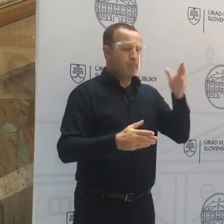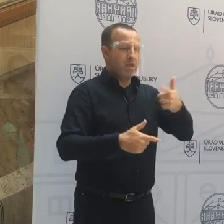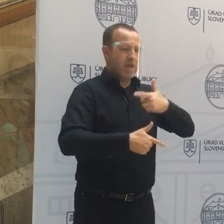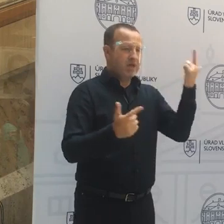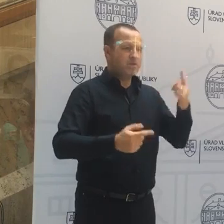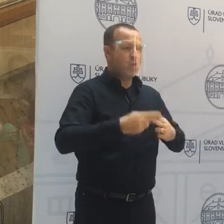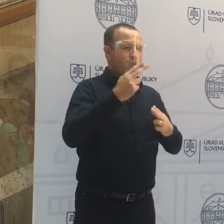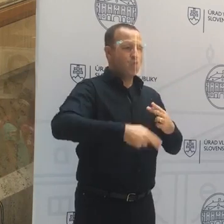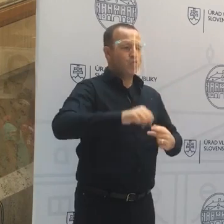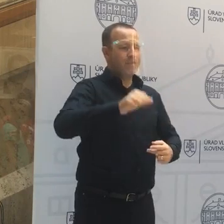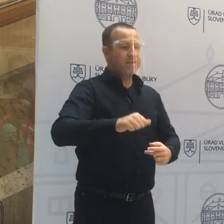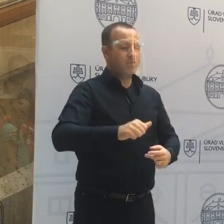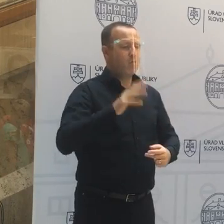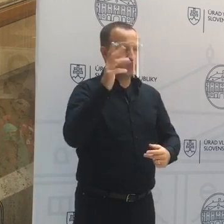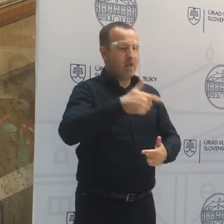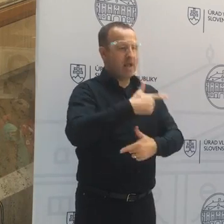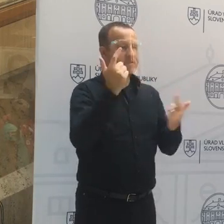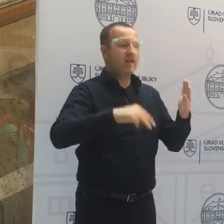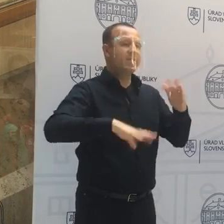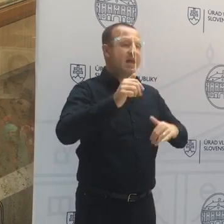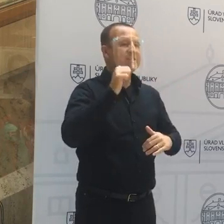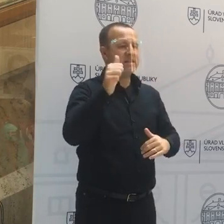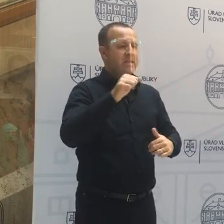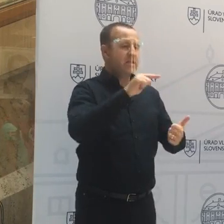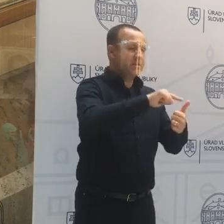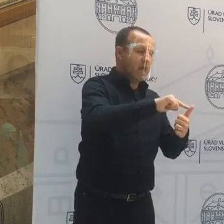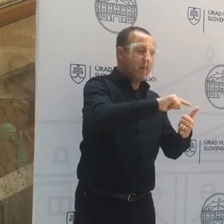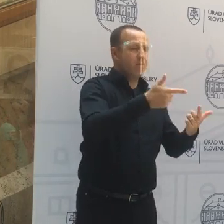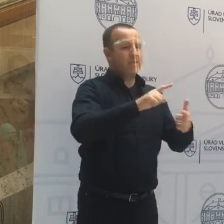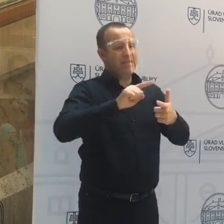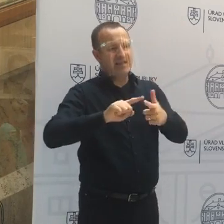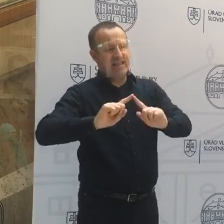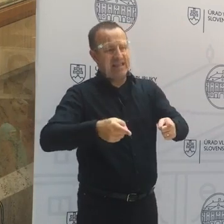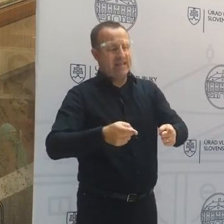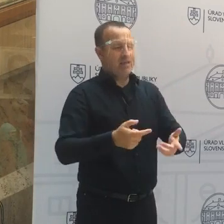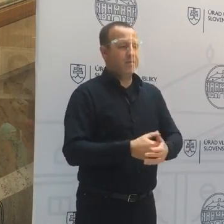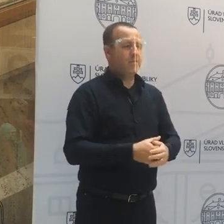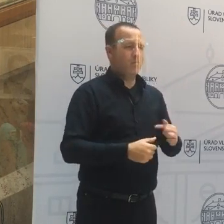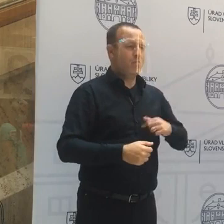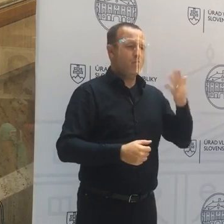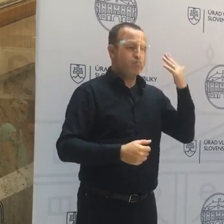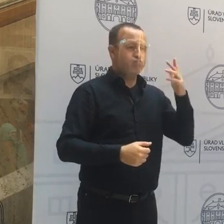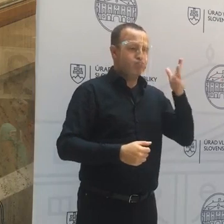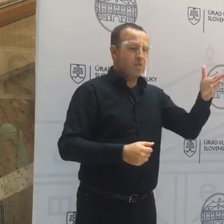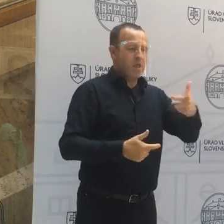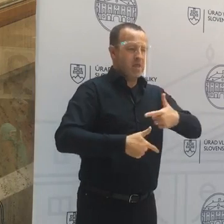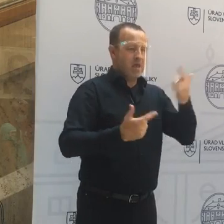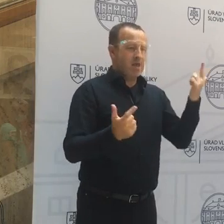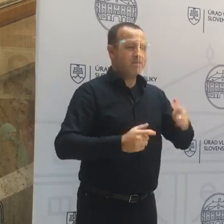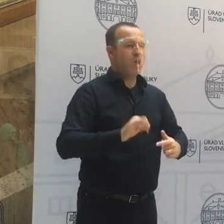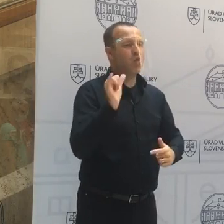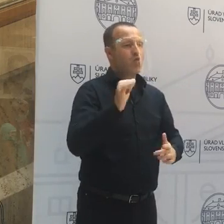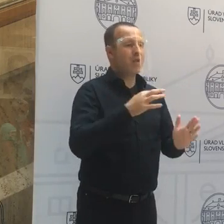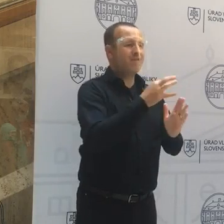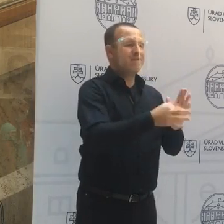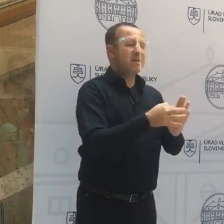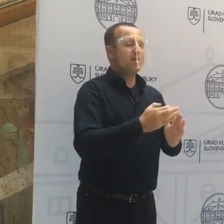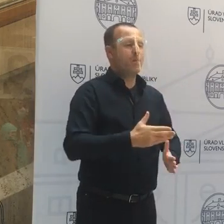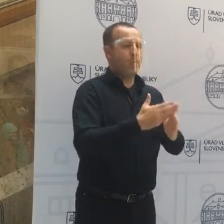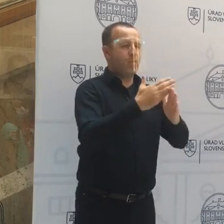mesiaca bude úplne zrejme, že viac dní bolo takých alebo takých. Čiže bude jasné, že sme... ktorej fáze pomoci sme.